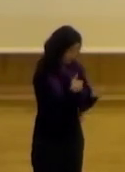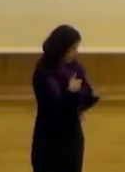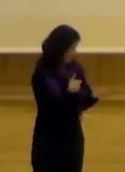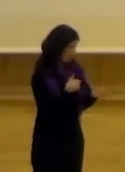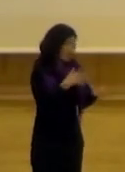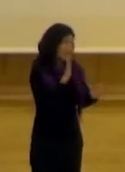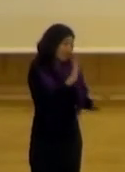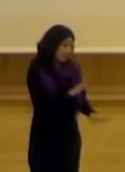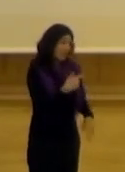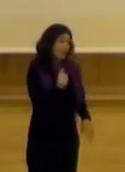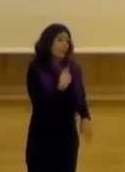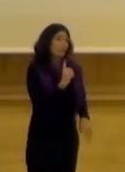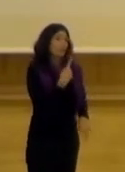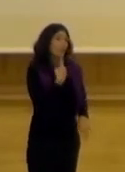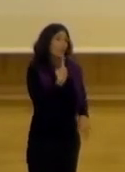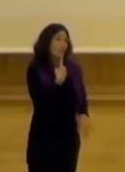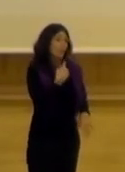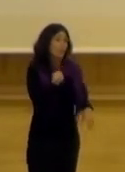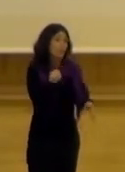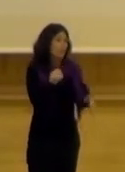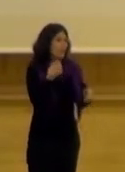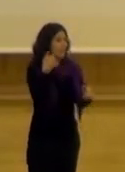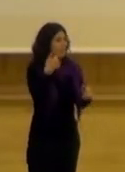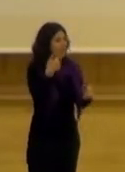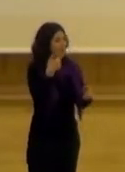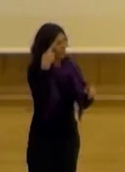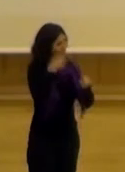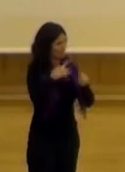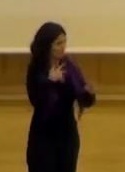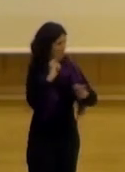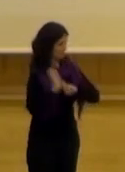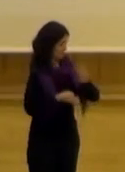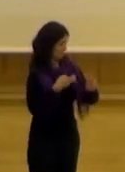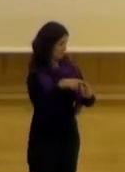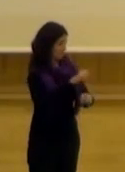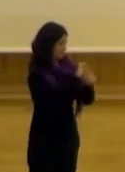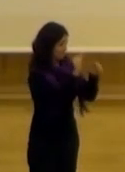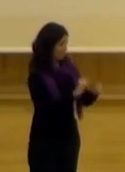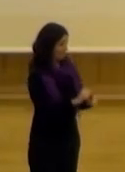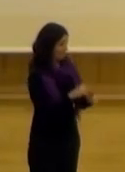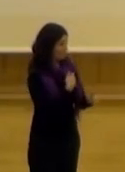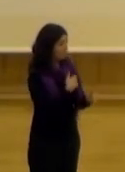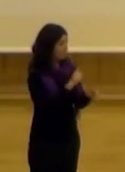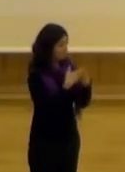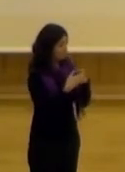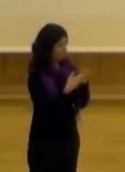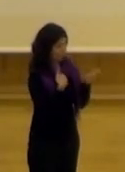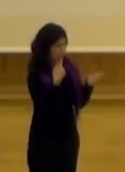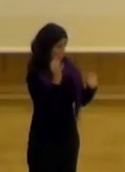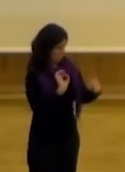no estoy diciendo porque yo mi visión tiende a ser más reformista que ese modelo no funcione